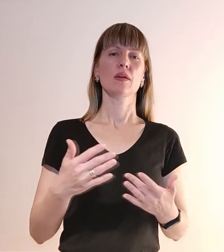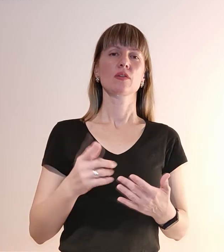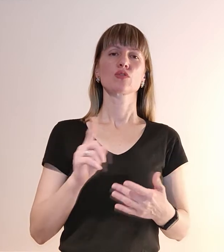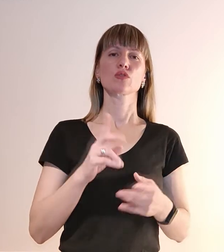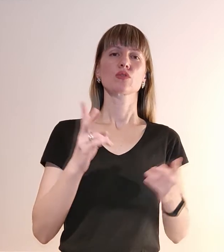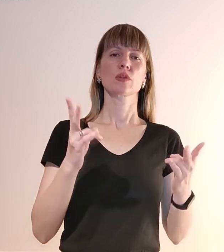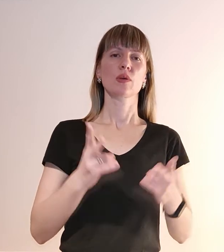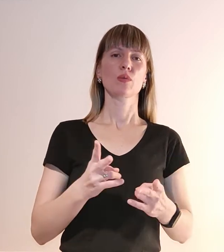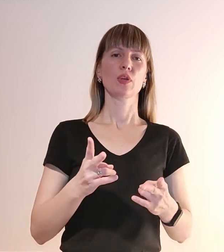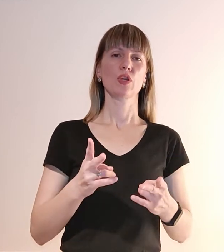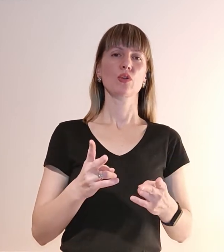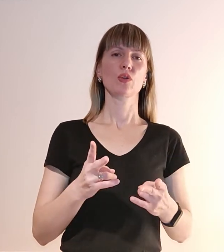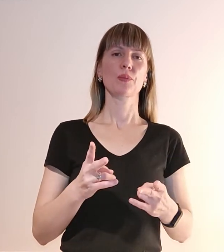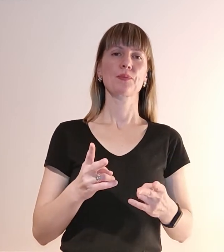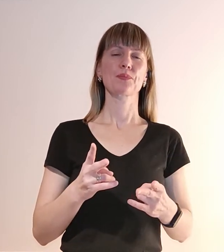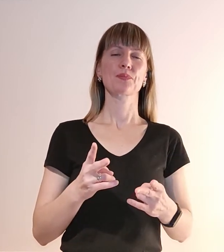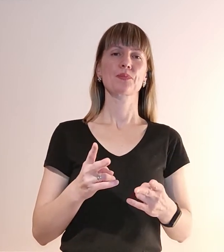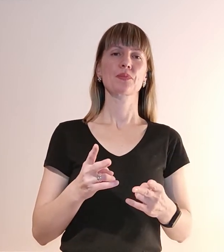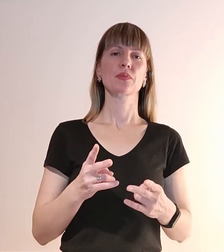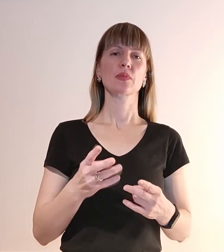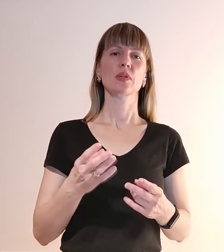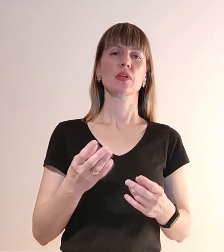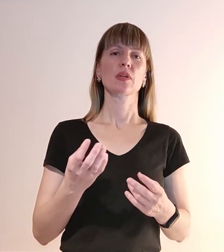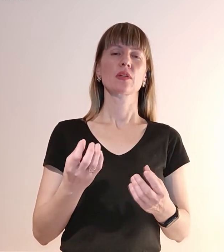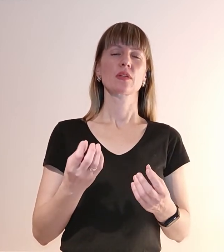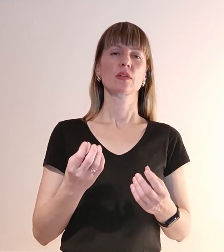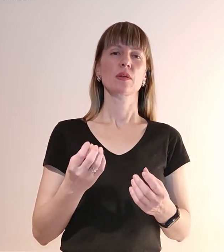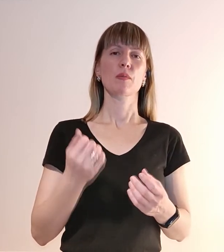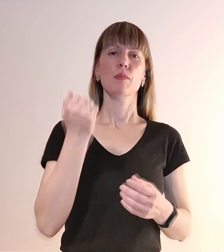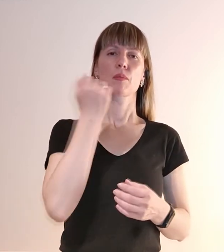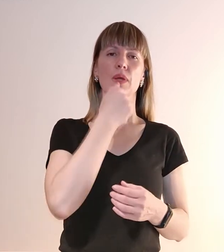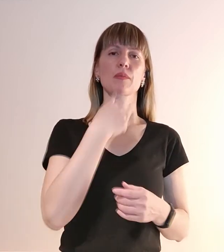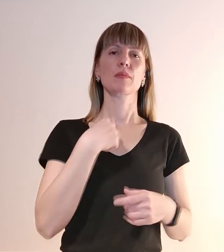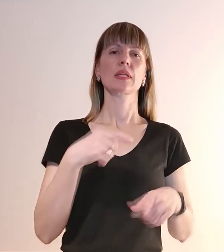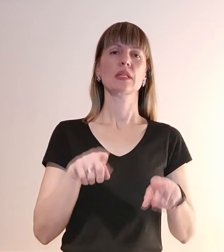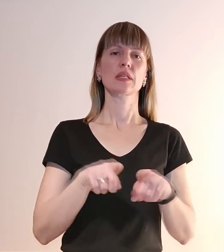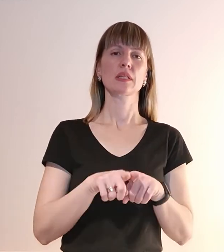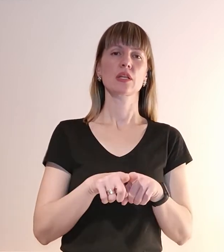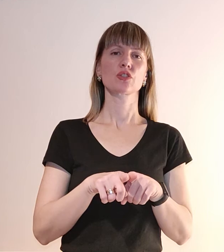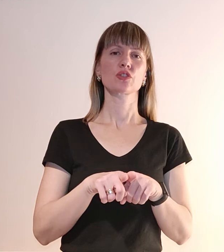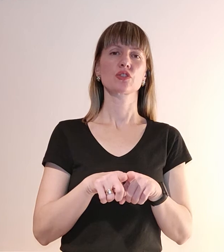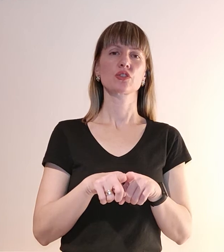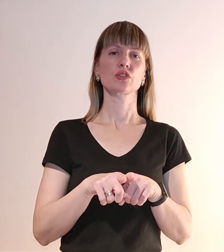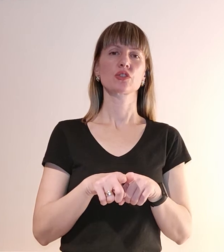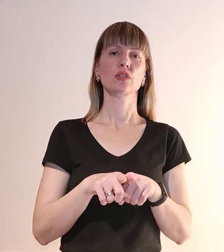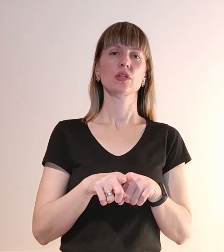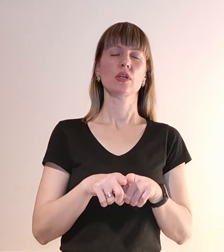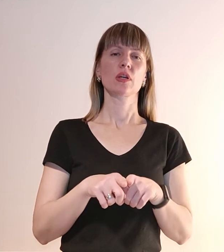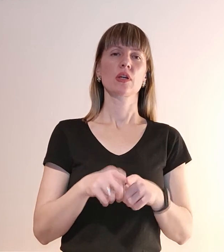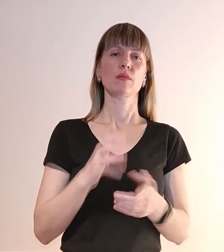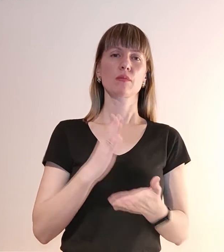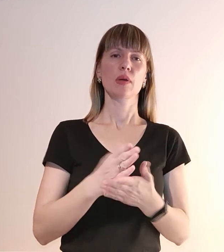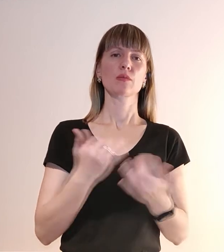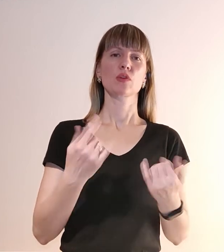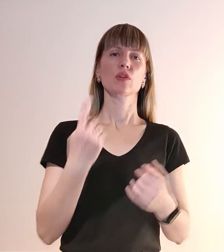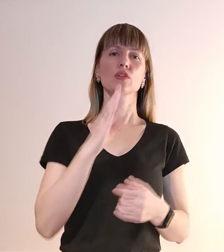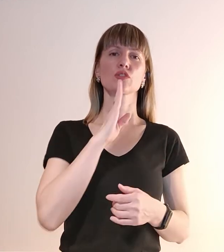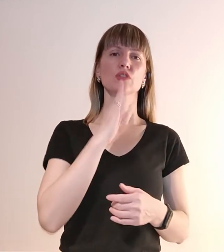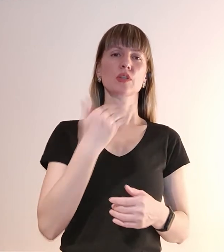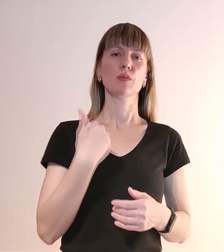нитки, щось таке. Матеріали ми теж. Вітаємо сьогодні, одна жінка мені віддала